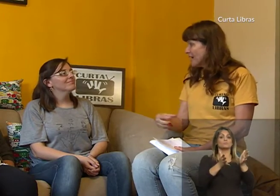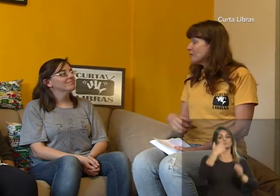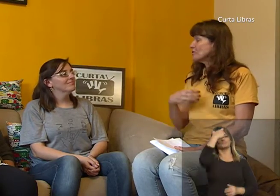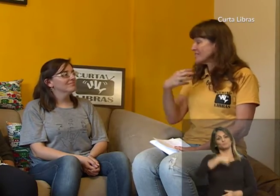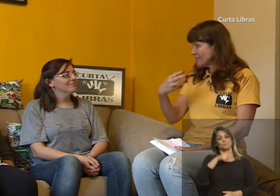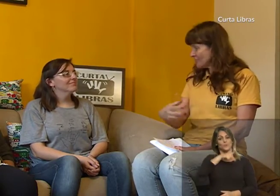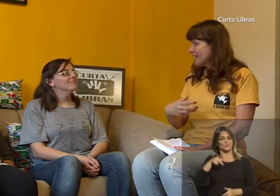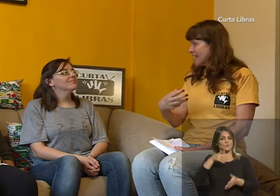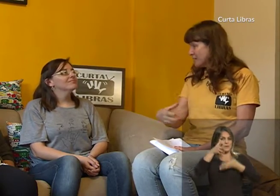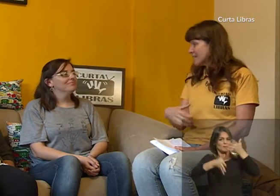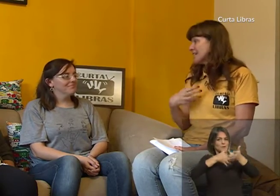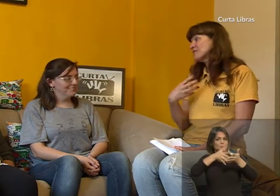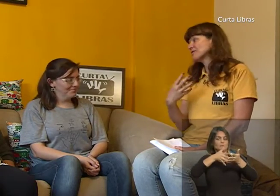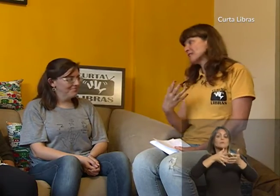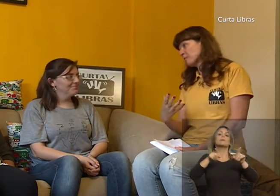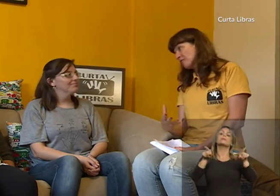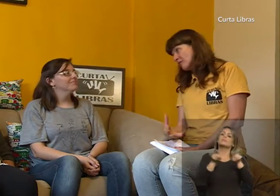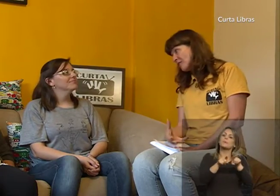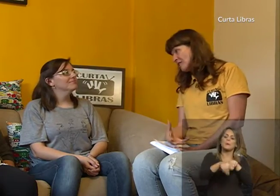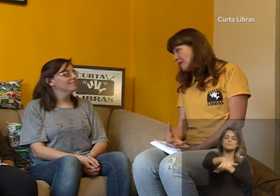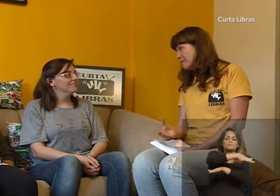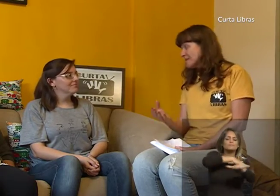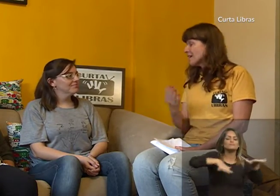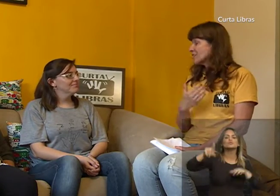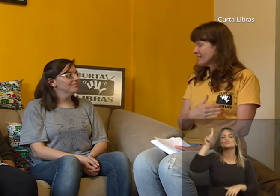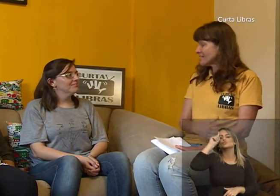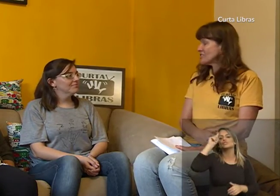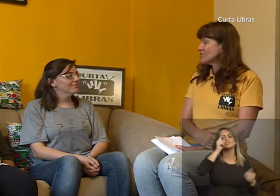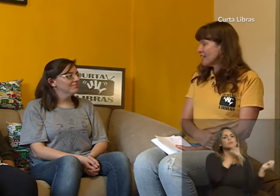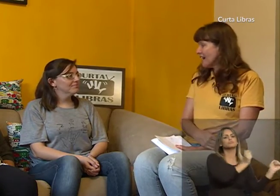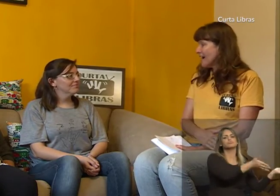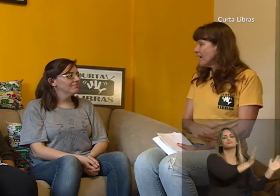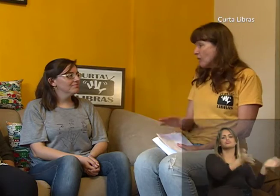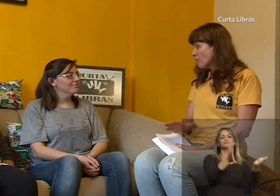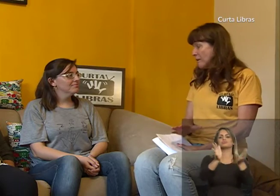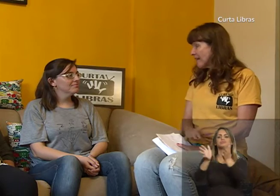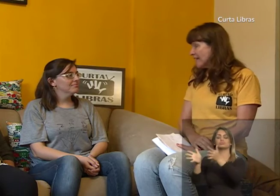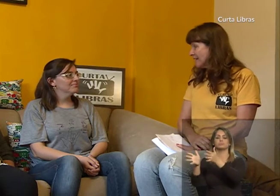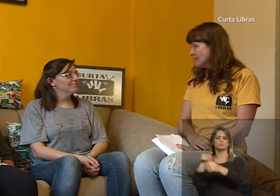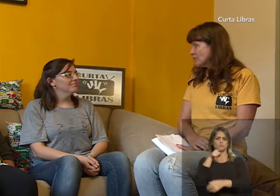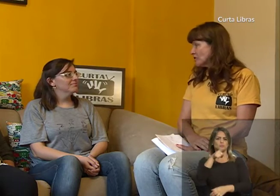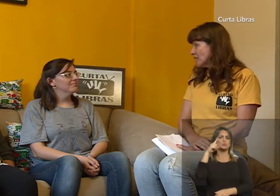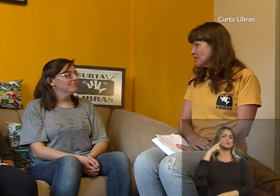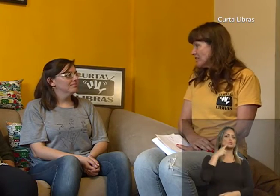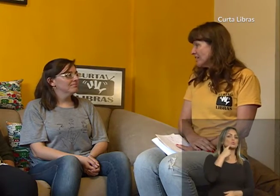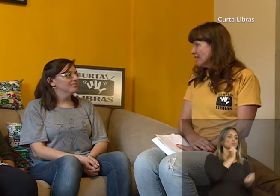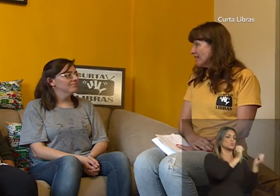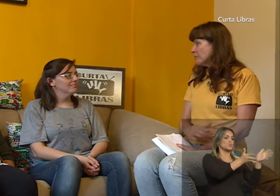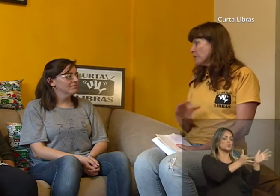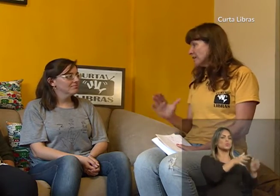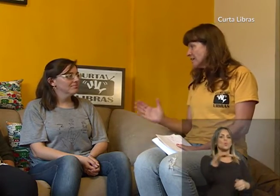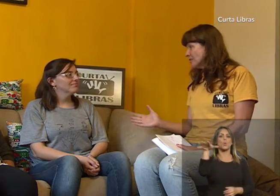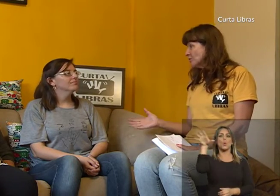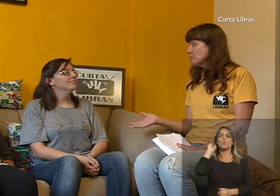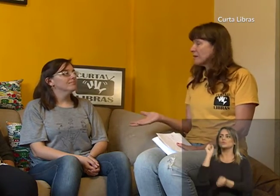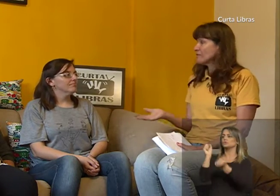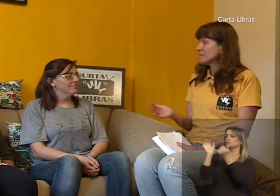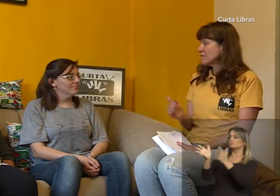onde existe a libras. Além de você ser professora de libras, ela já existe lá como uma realidade do dia a dia. Portanto, para você,